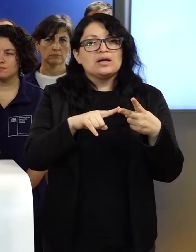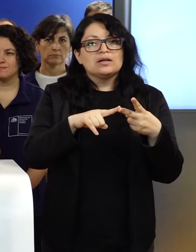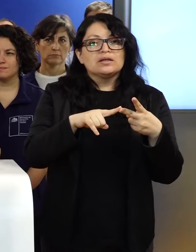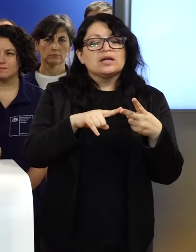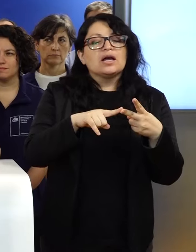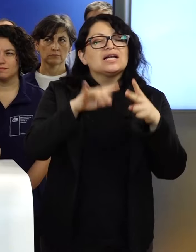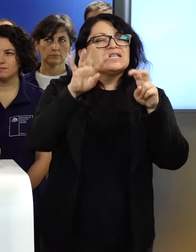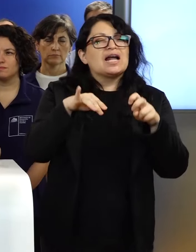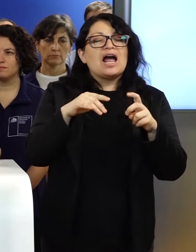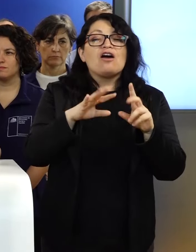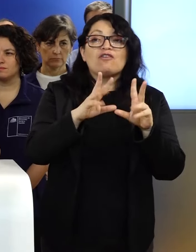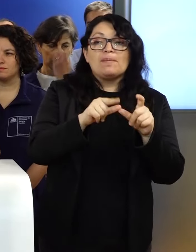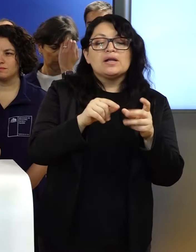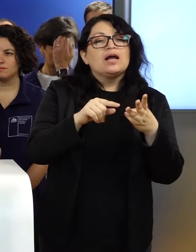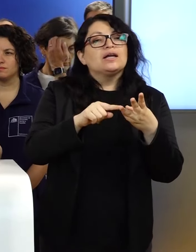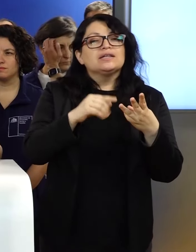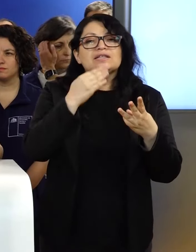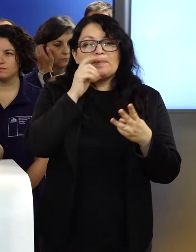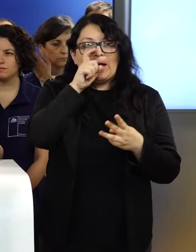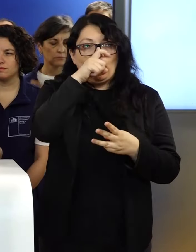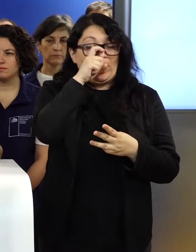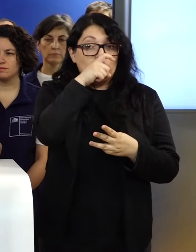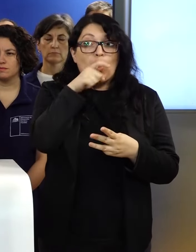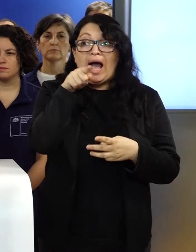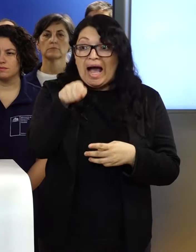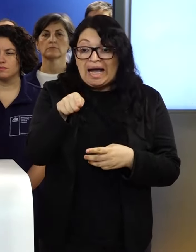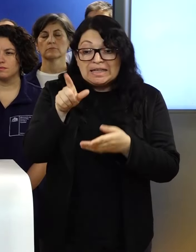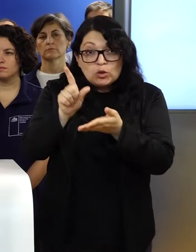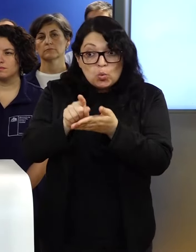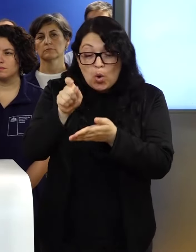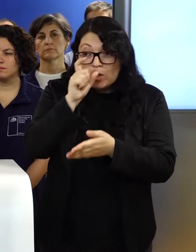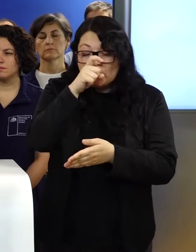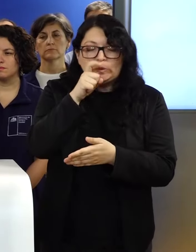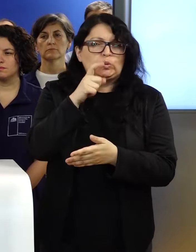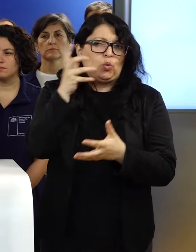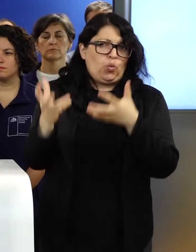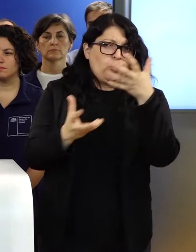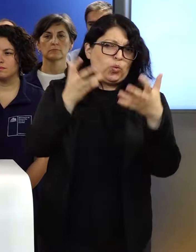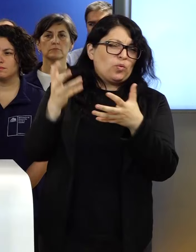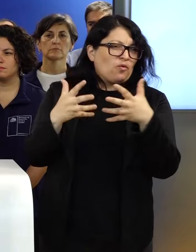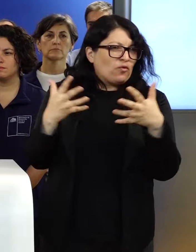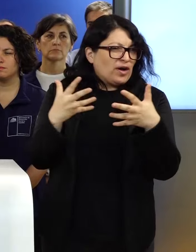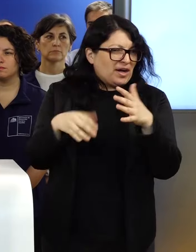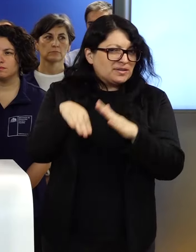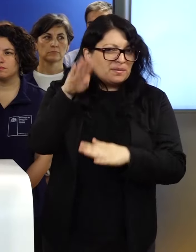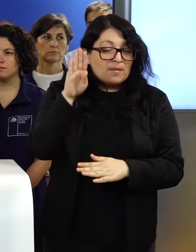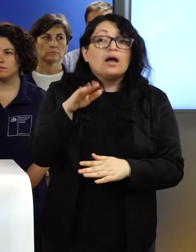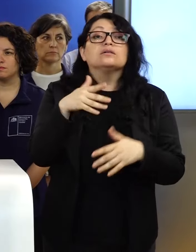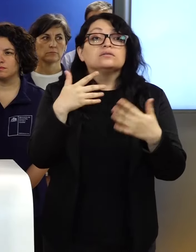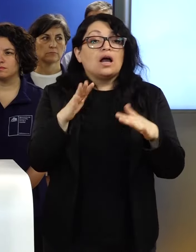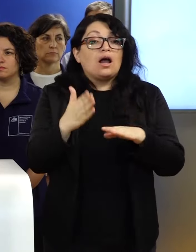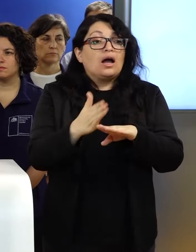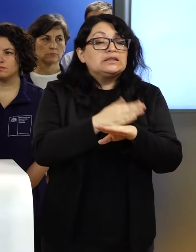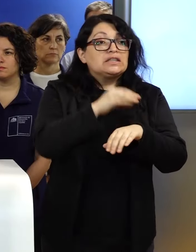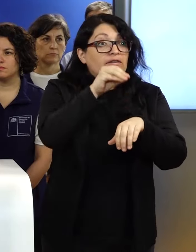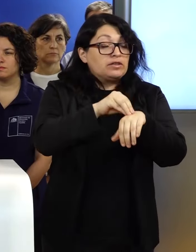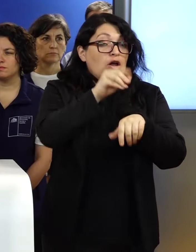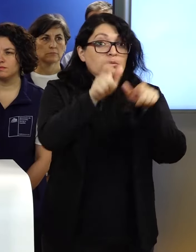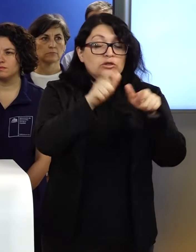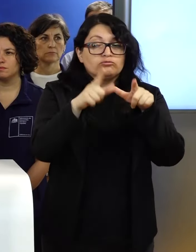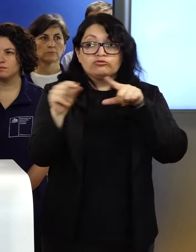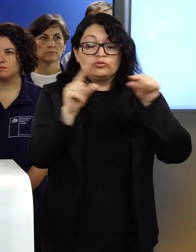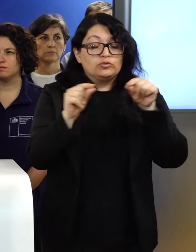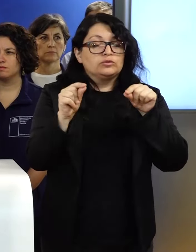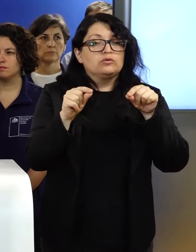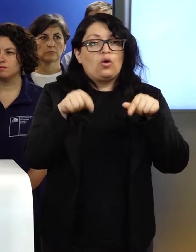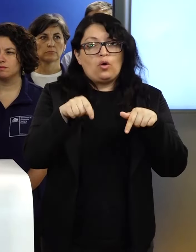Familia y Curepto. Particularmente en Curepto este incendio está más agresivo. Ha habido evacuaciones preventivas durante el día